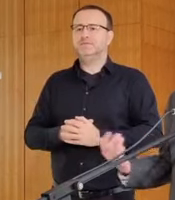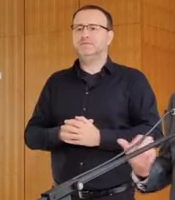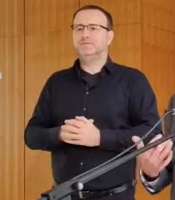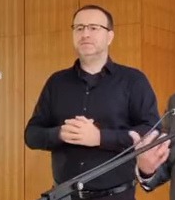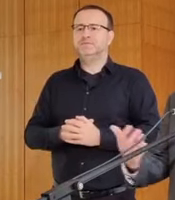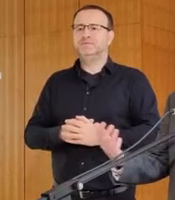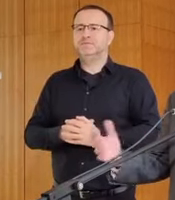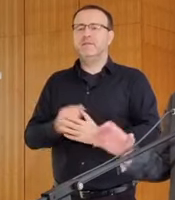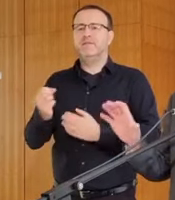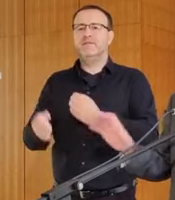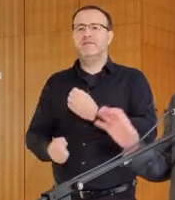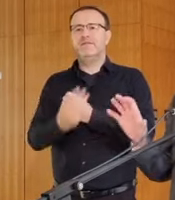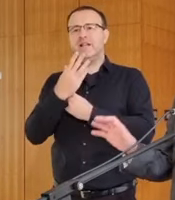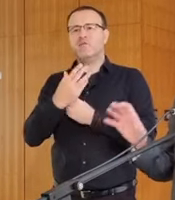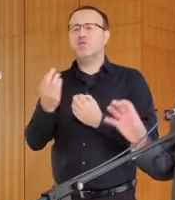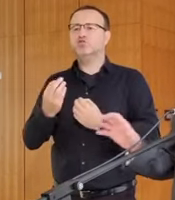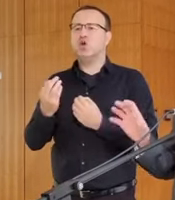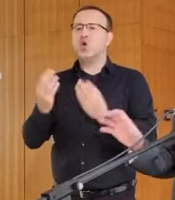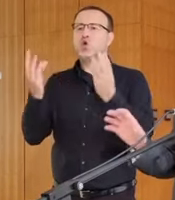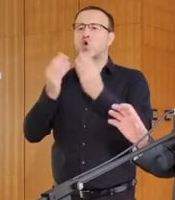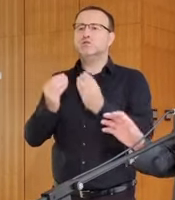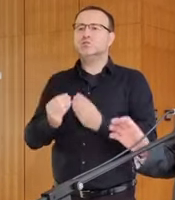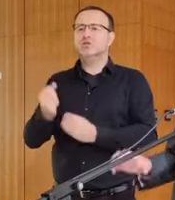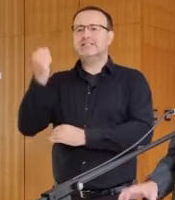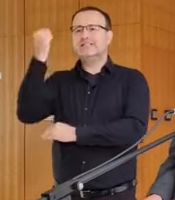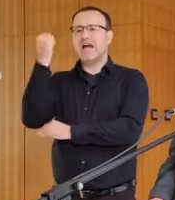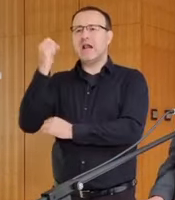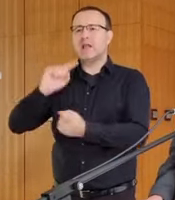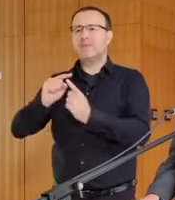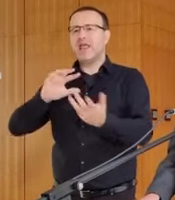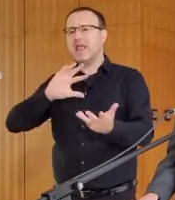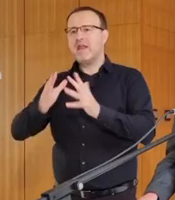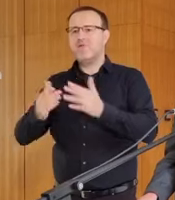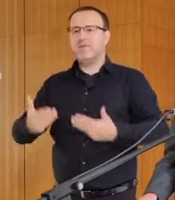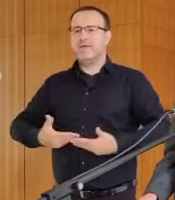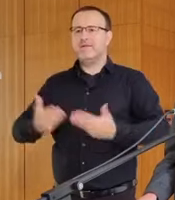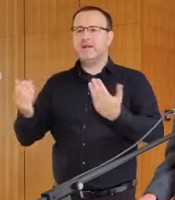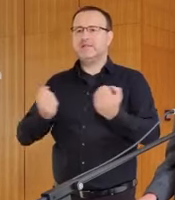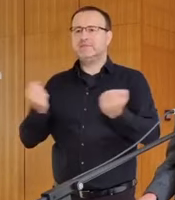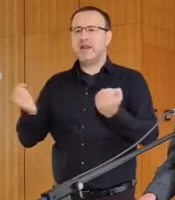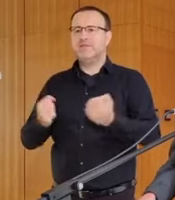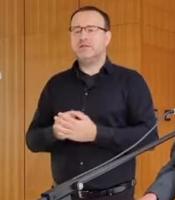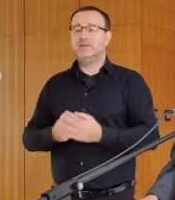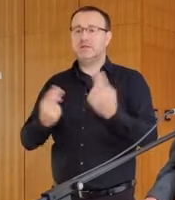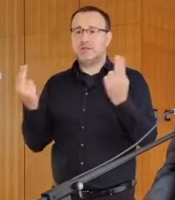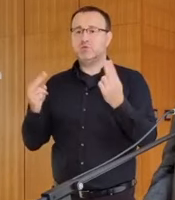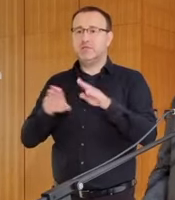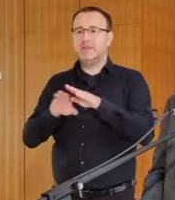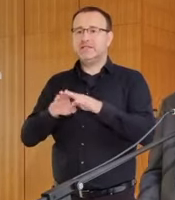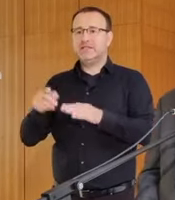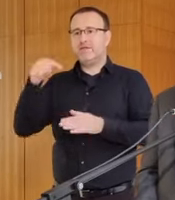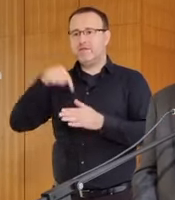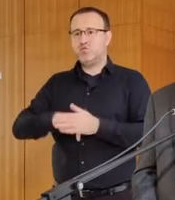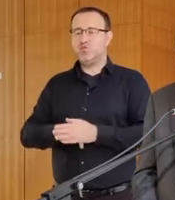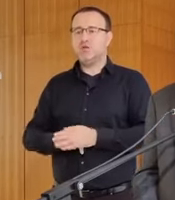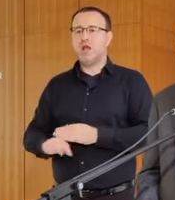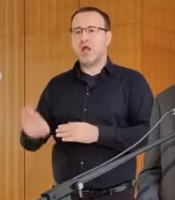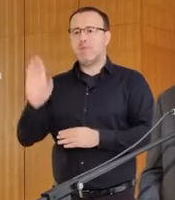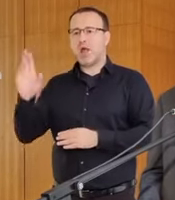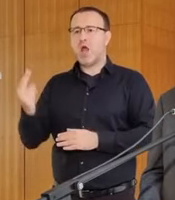o vytváraní nejakých koncepčných základov aj pre reformu verejnej správy. Samozrejme, ministerstvo vnútra má v tomto ústavné